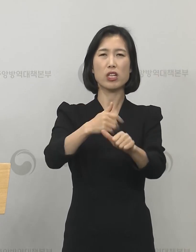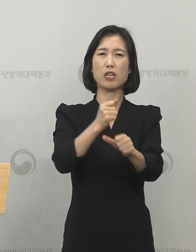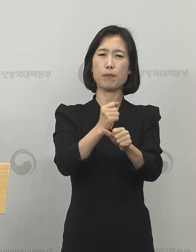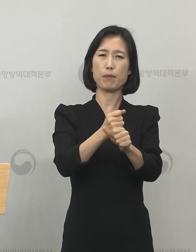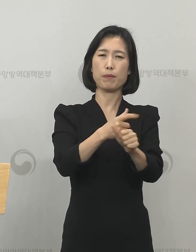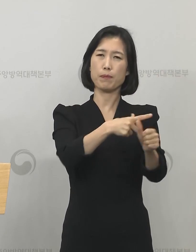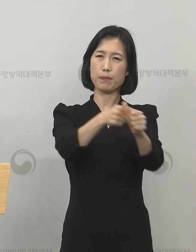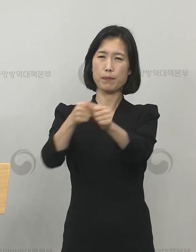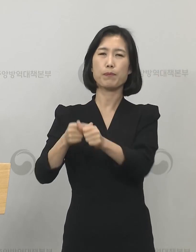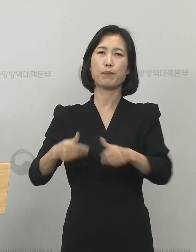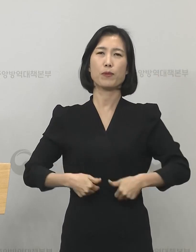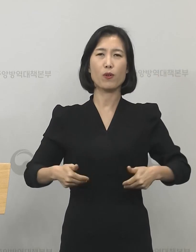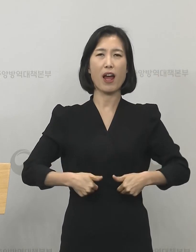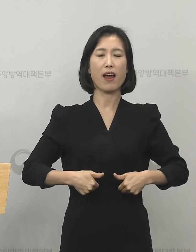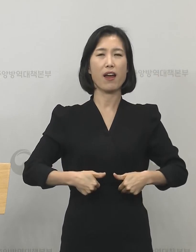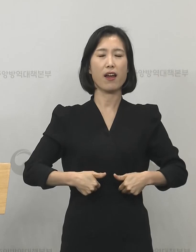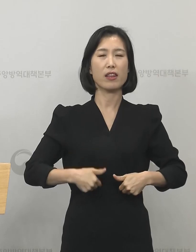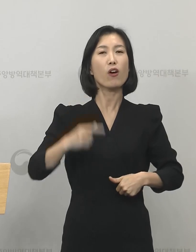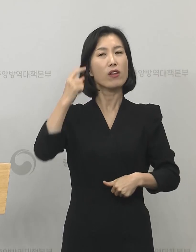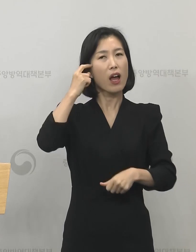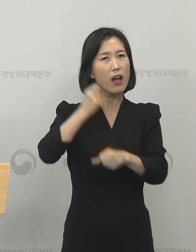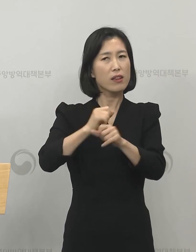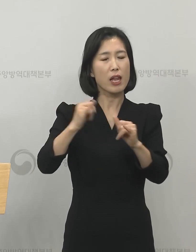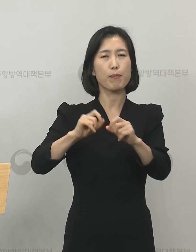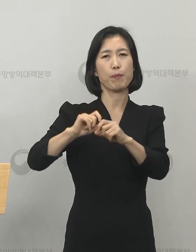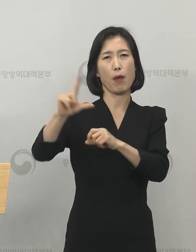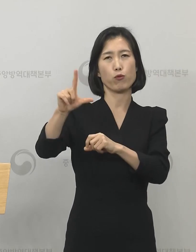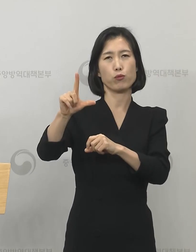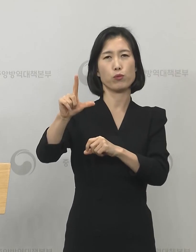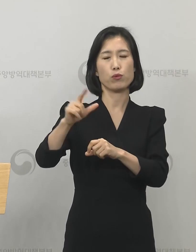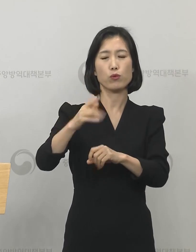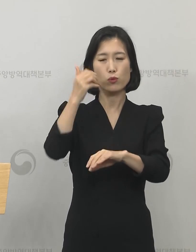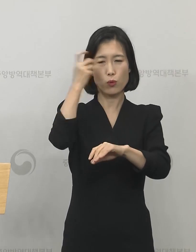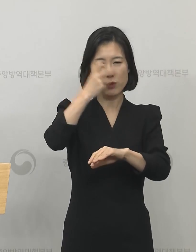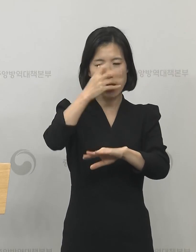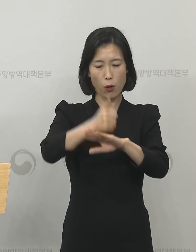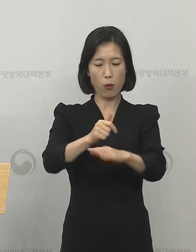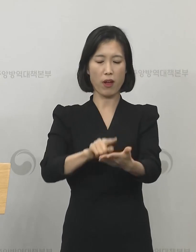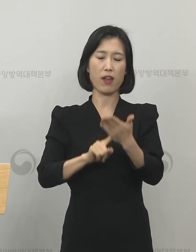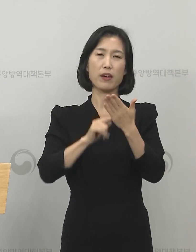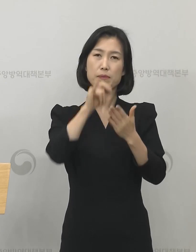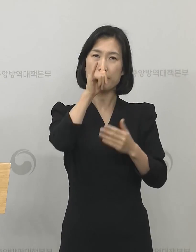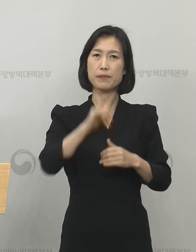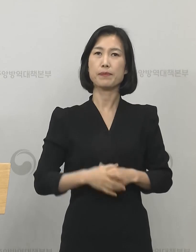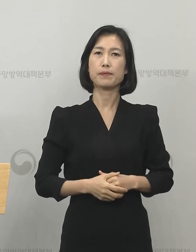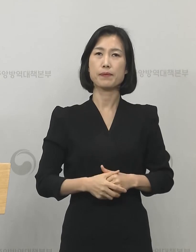필요하다라고 답변하시는 분이 많은 것으로 조사 결과 나타났습니다.